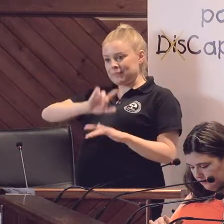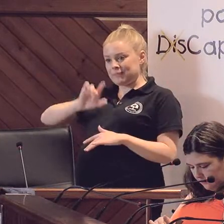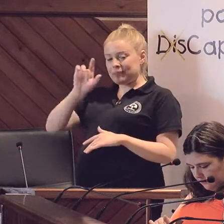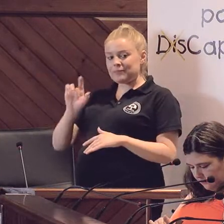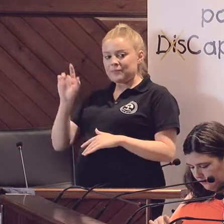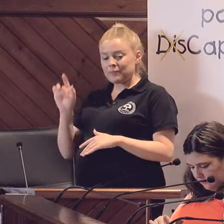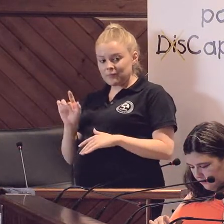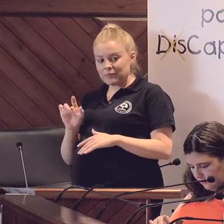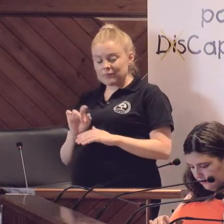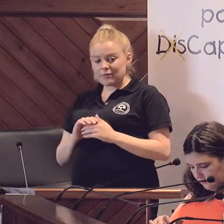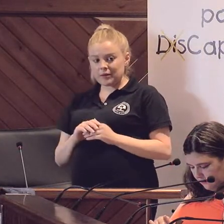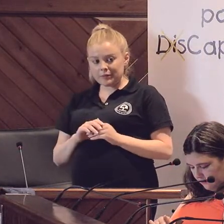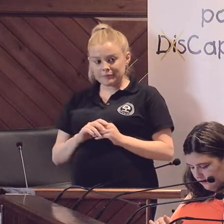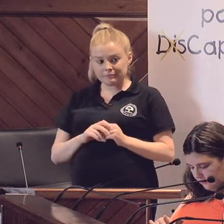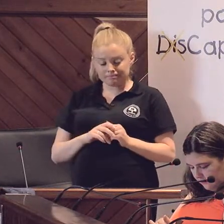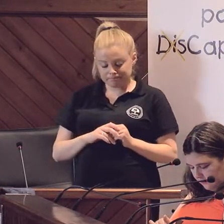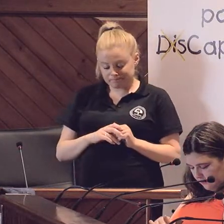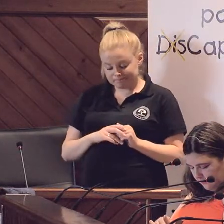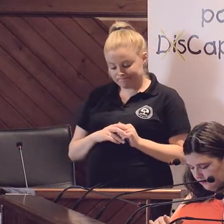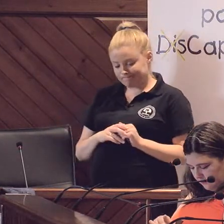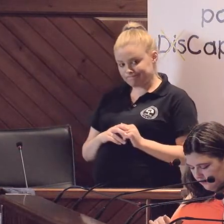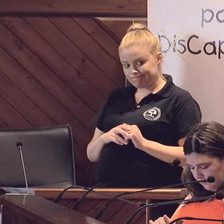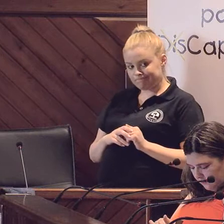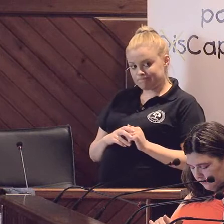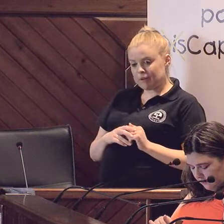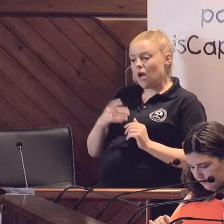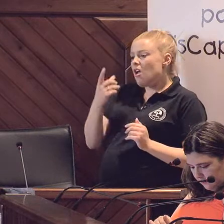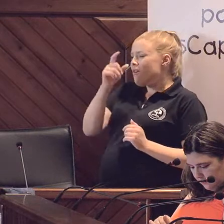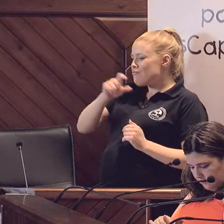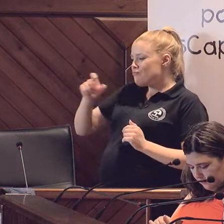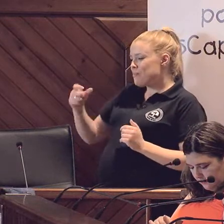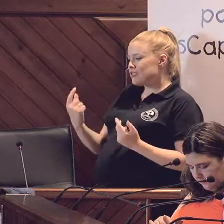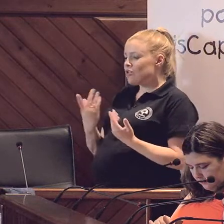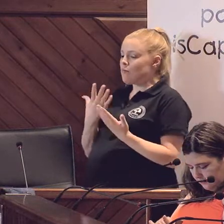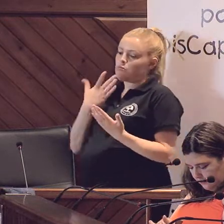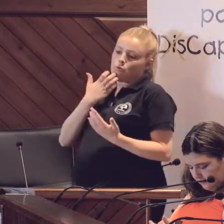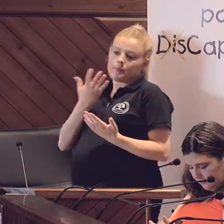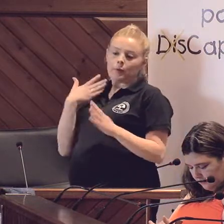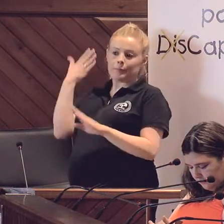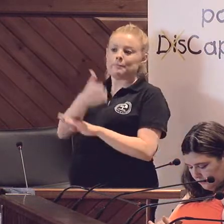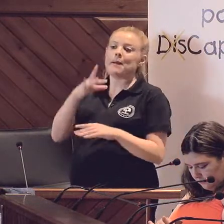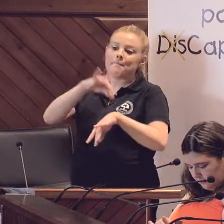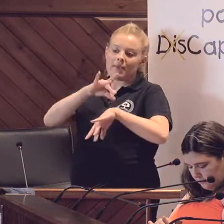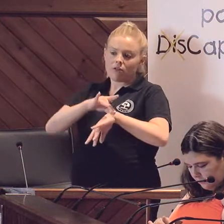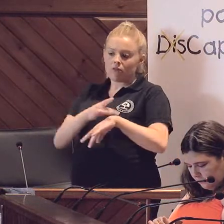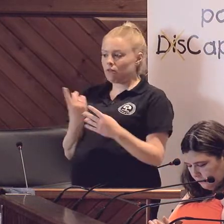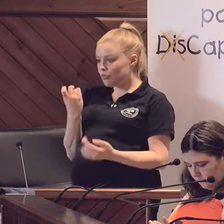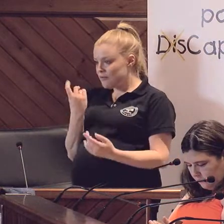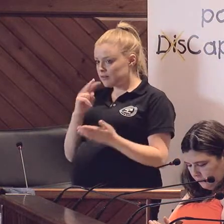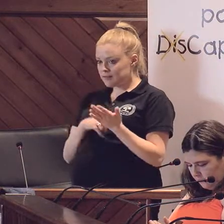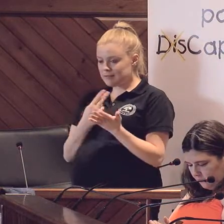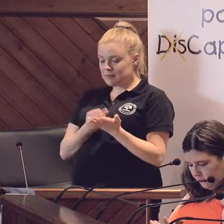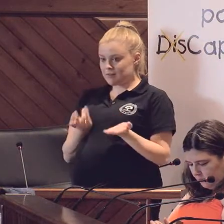diciendo que hay muchas personas que van al médico y necesitan una intérprete, o necesitan